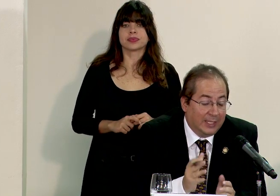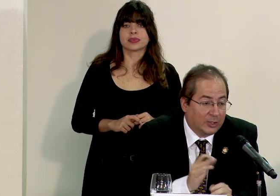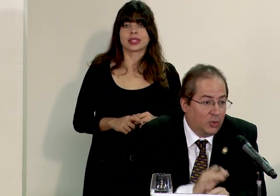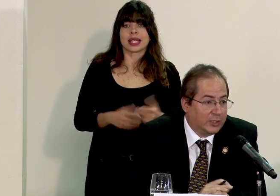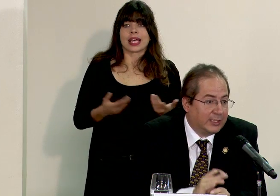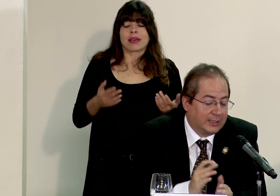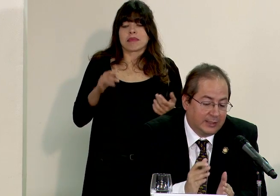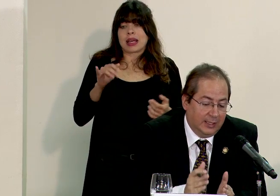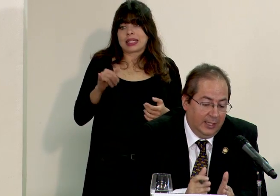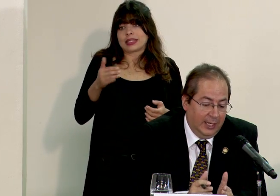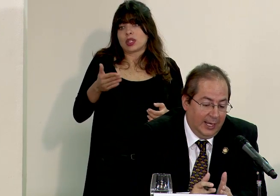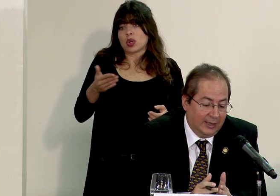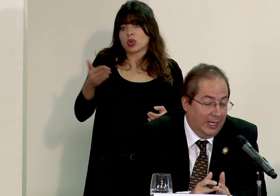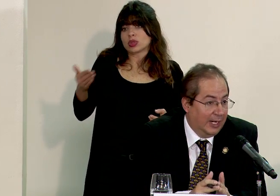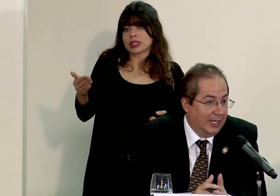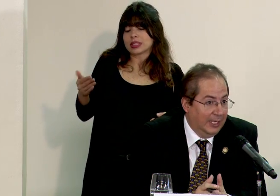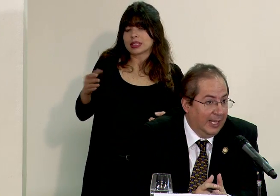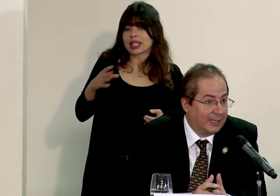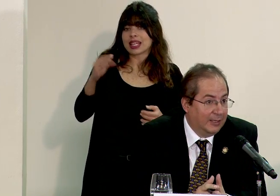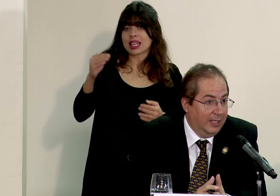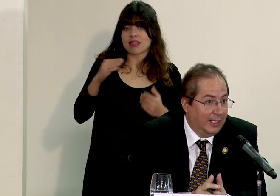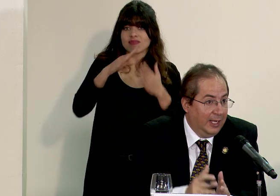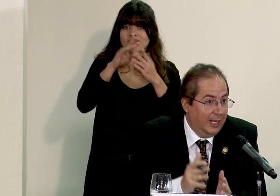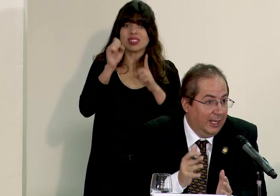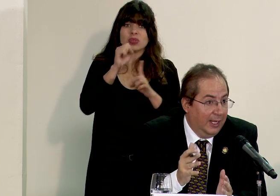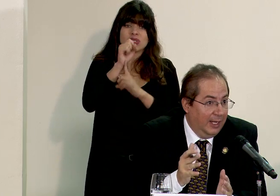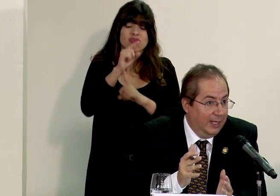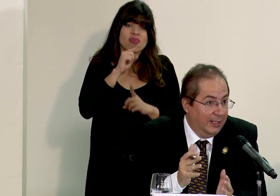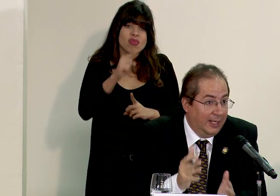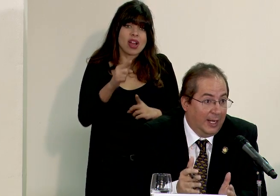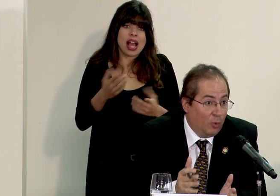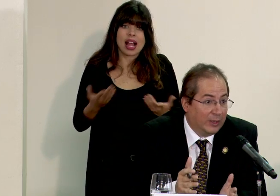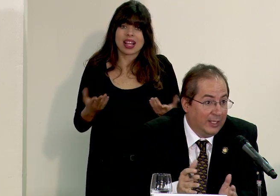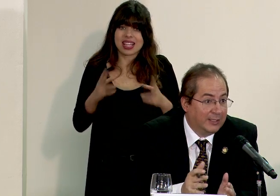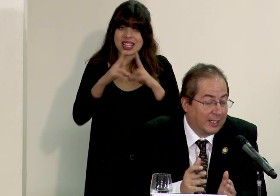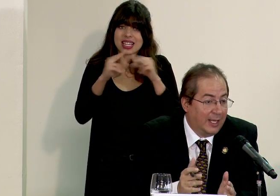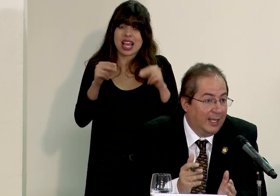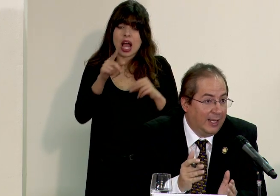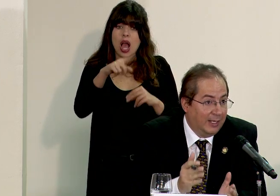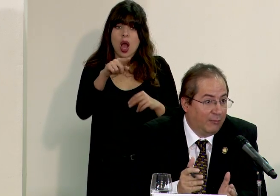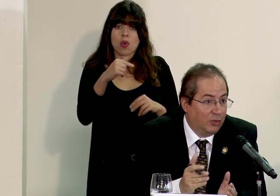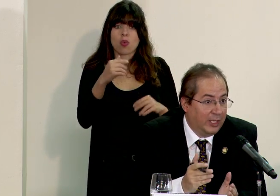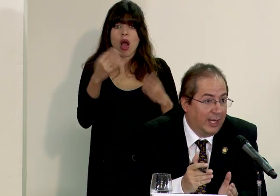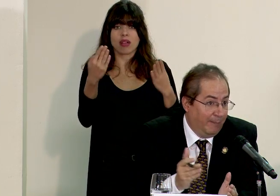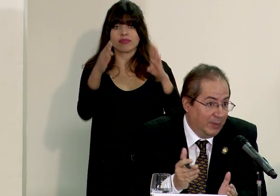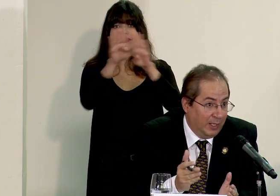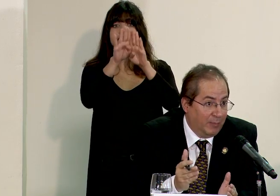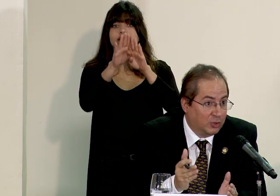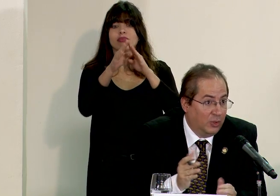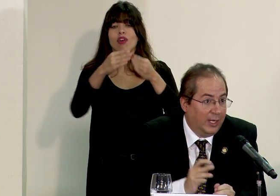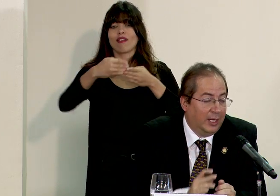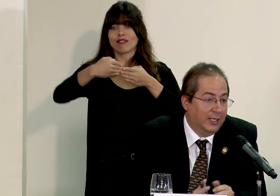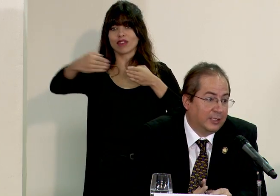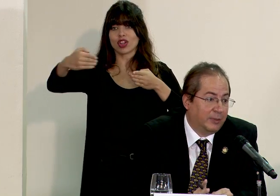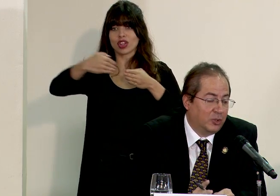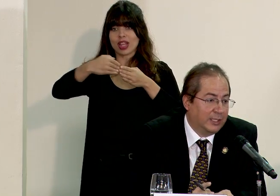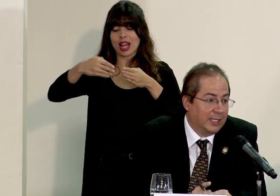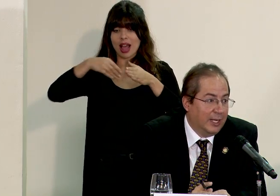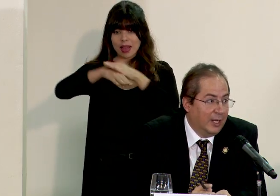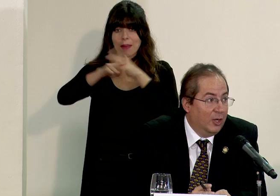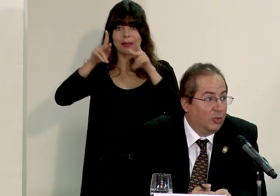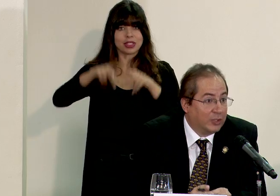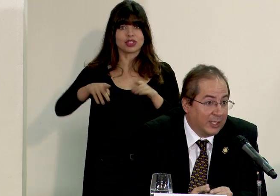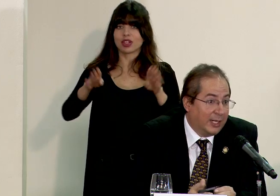así las cosas y ante la realidad de que Nicaragua tiene cerrada la frontera al paso legal de esas